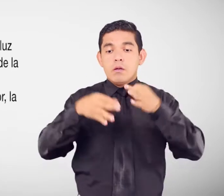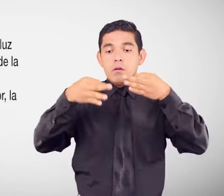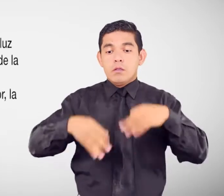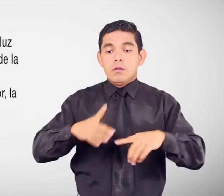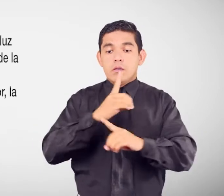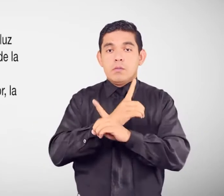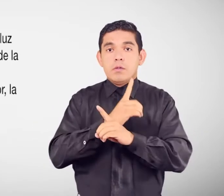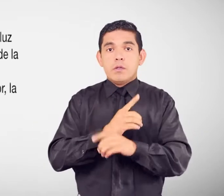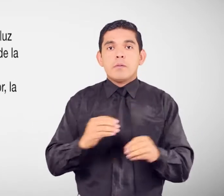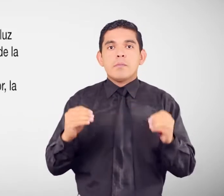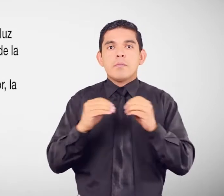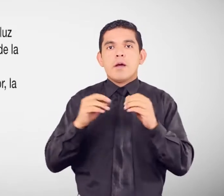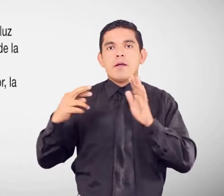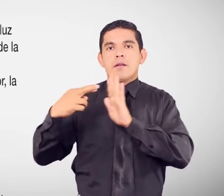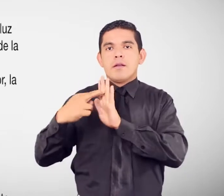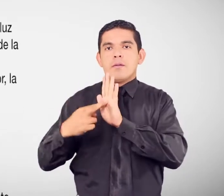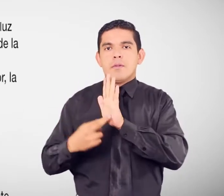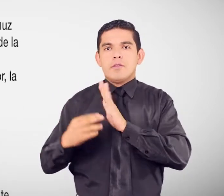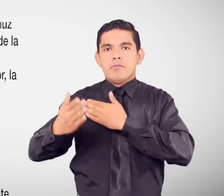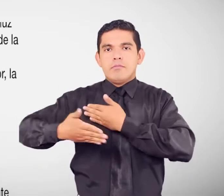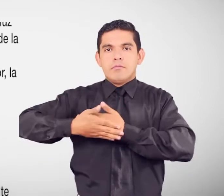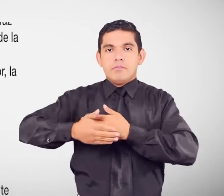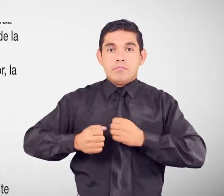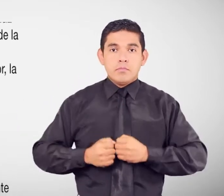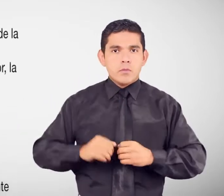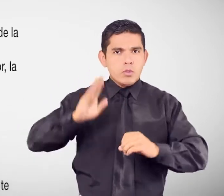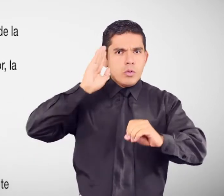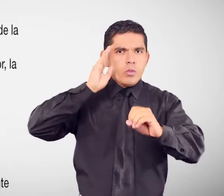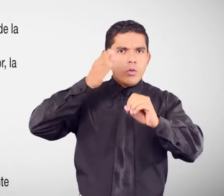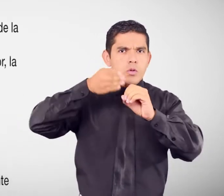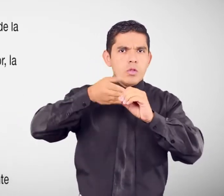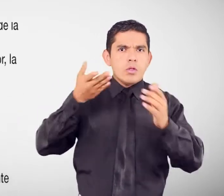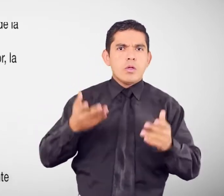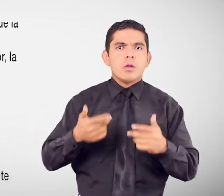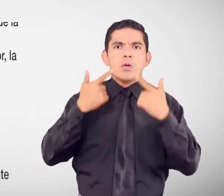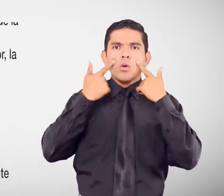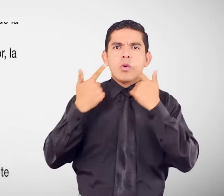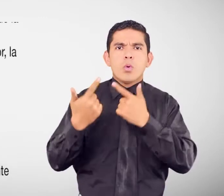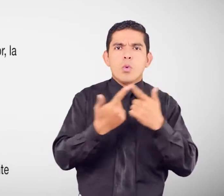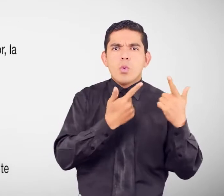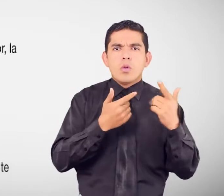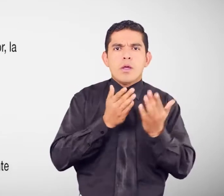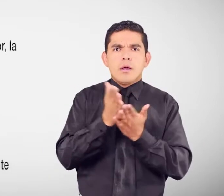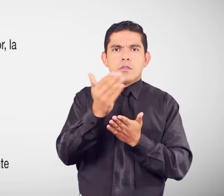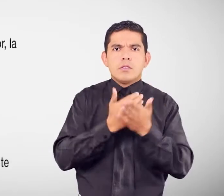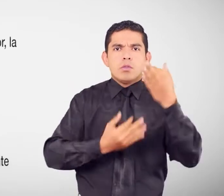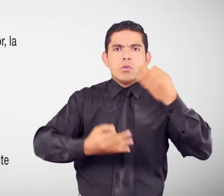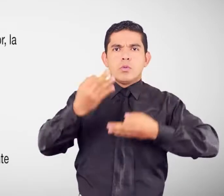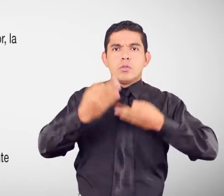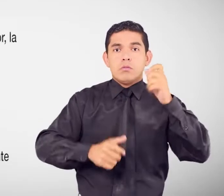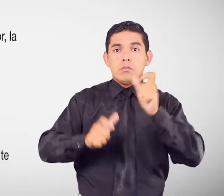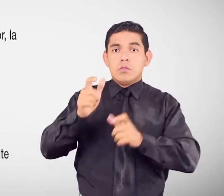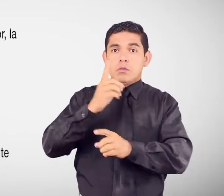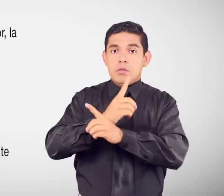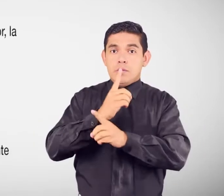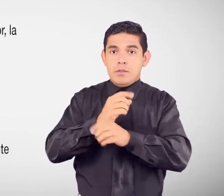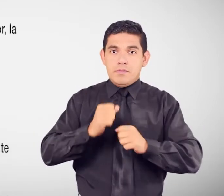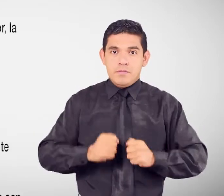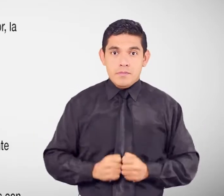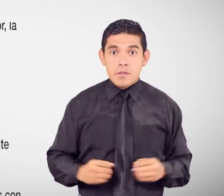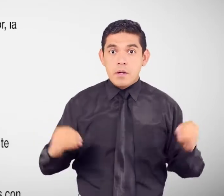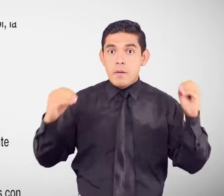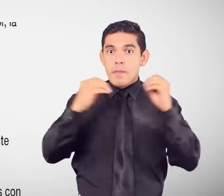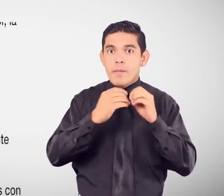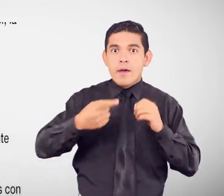Discapacidades y su reglamento. Tienen como objeto garantizar el acceso a la justicia a las personas con discapacidad